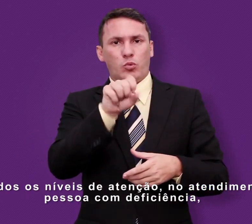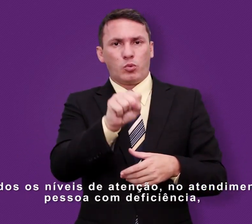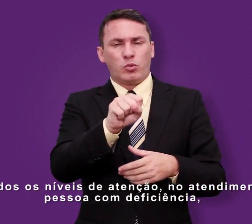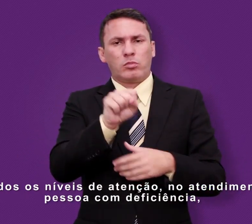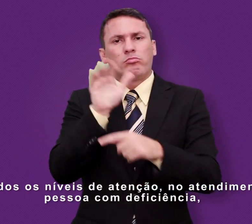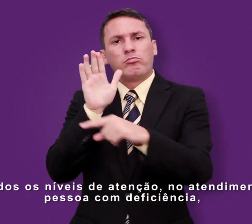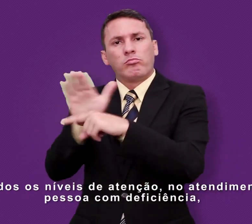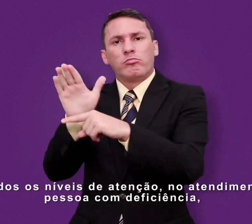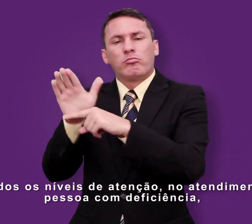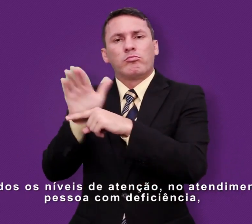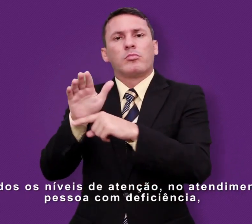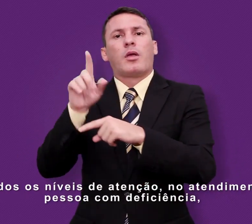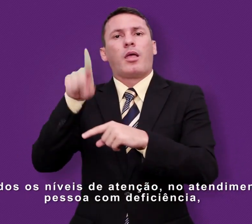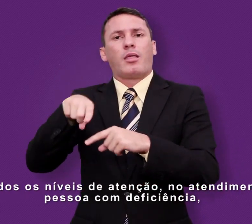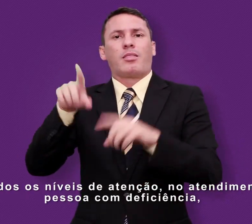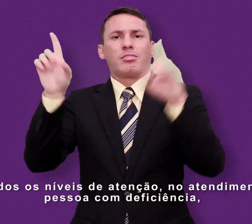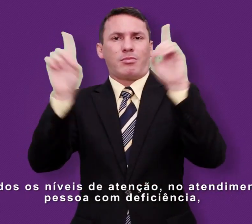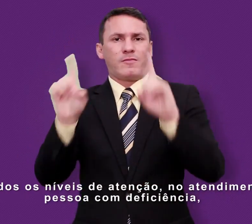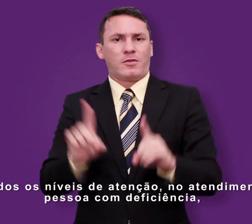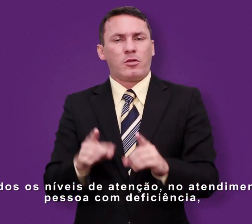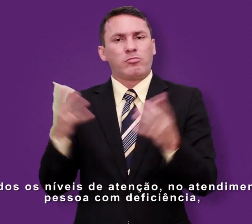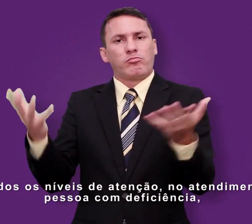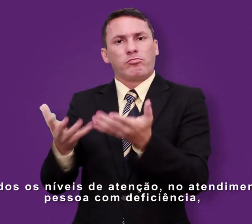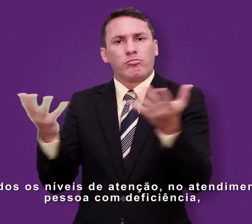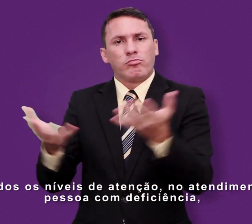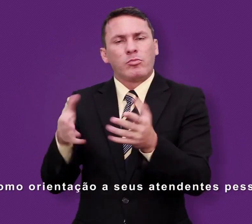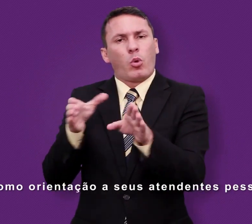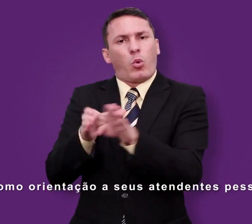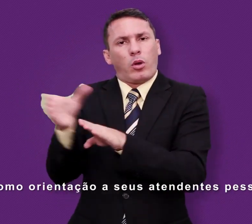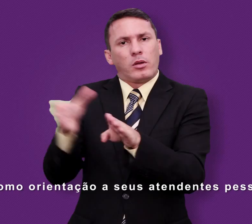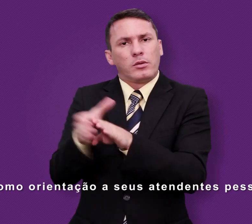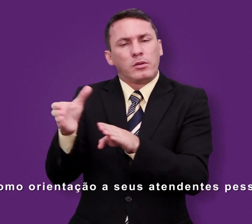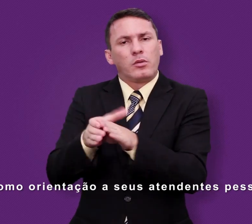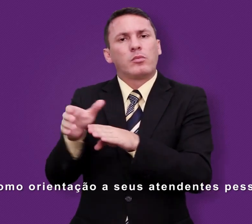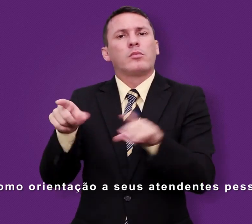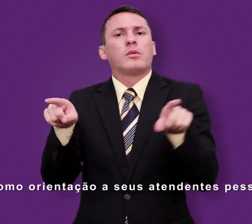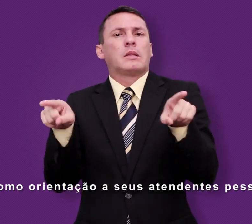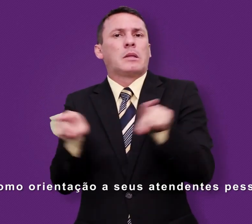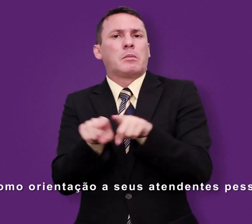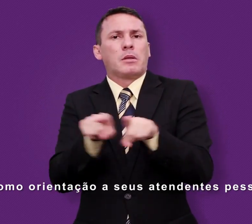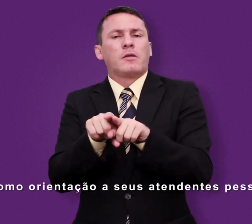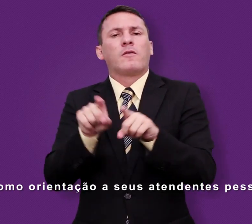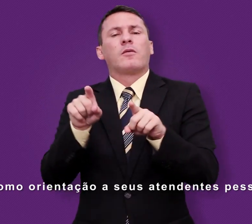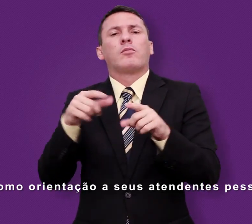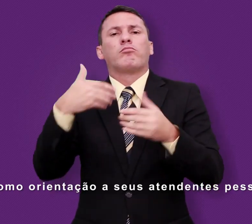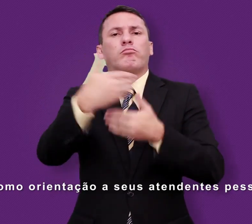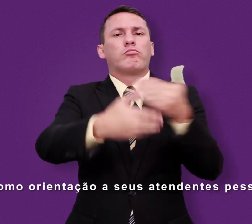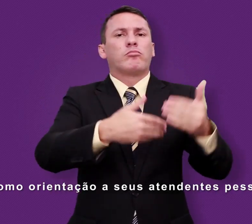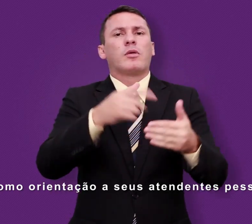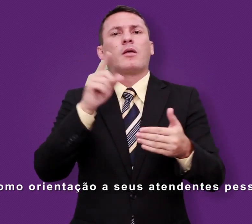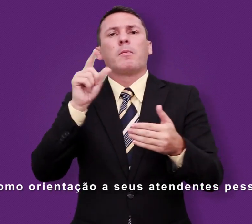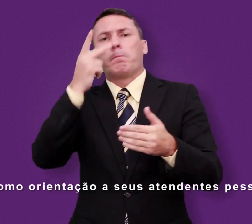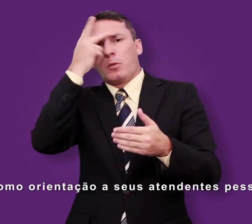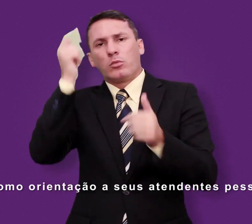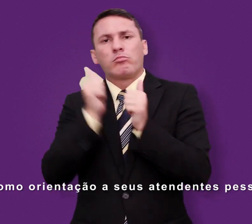de atenção, no atendimento à pessoa com deficiência, bem como orientação a seus atendentes pessoais.